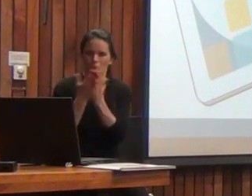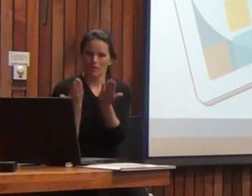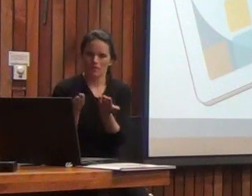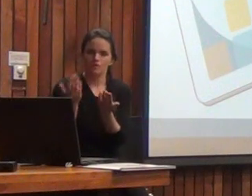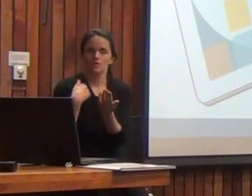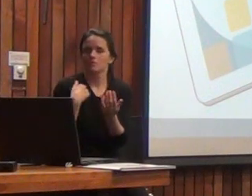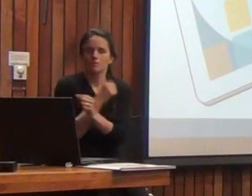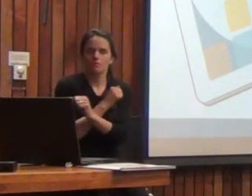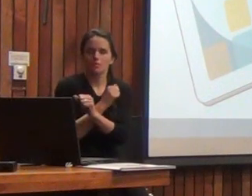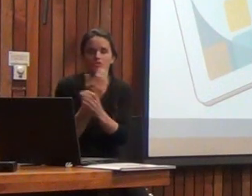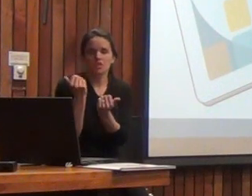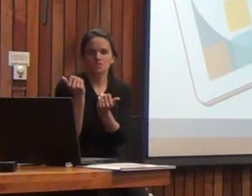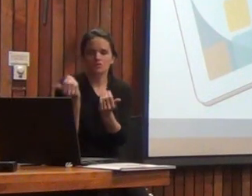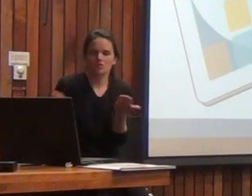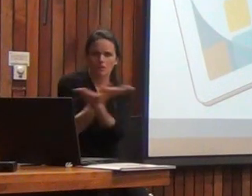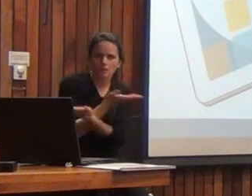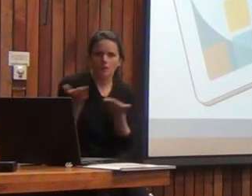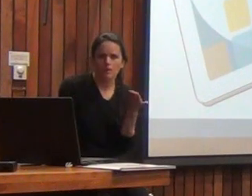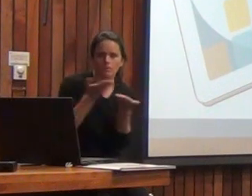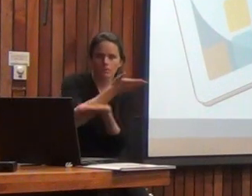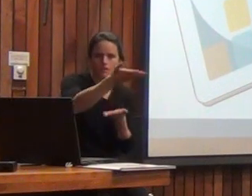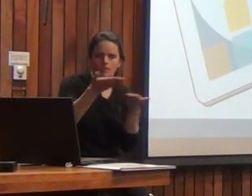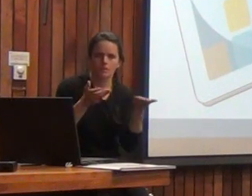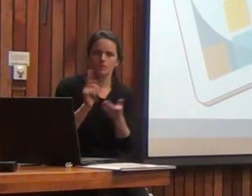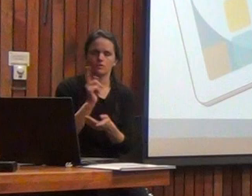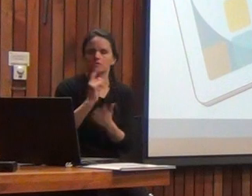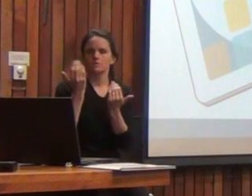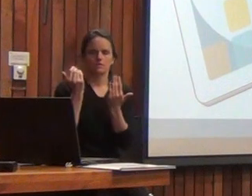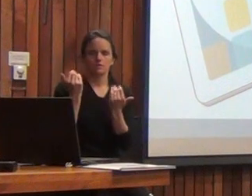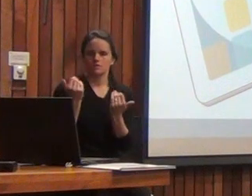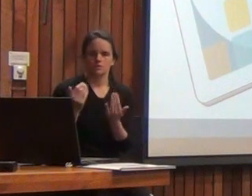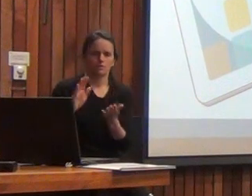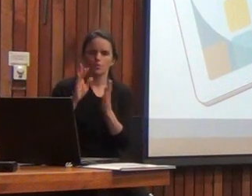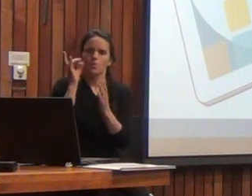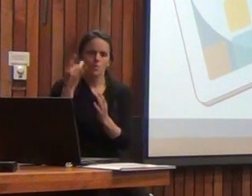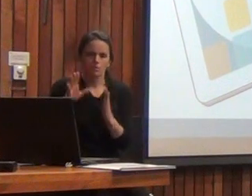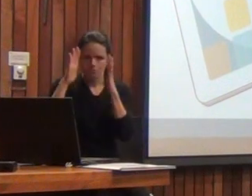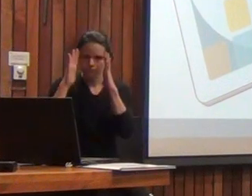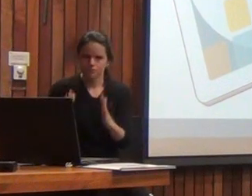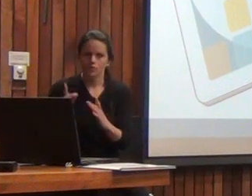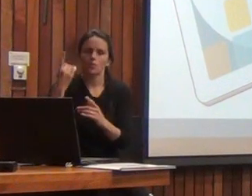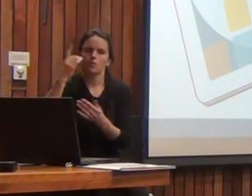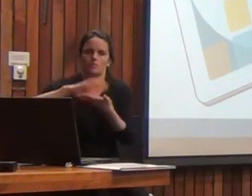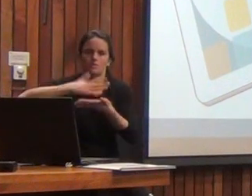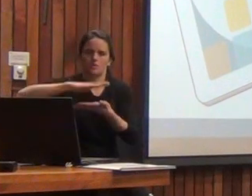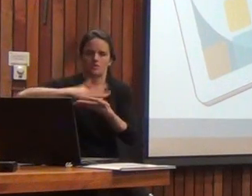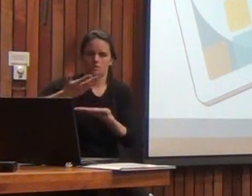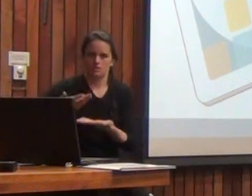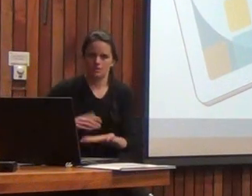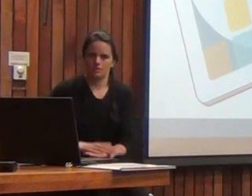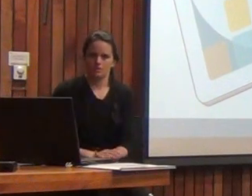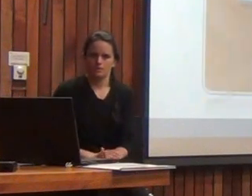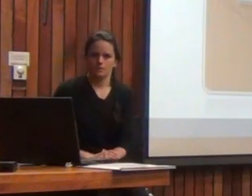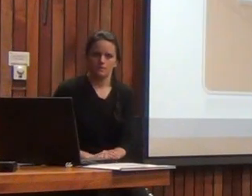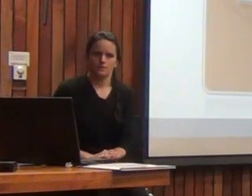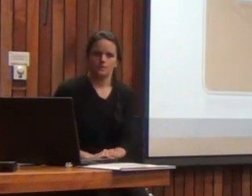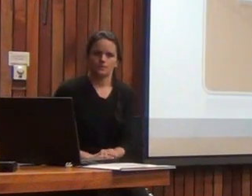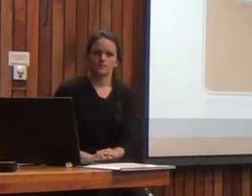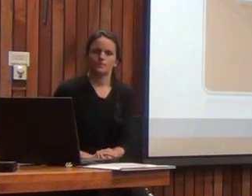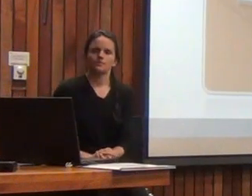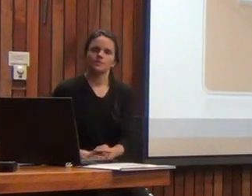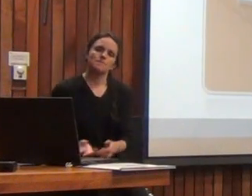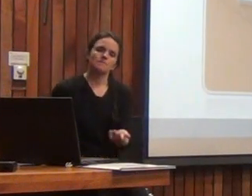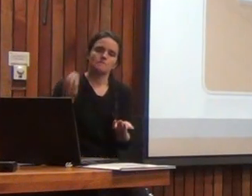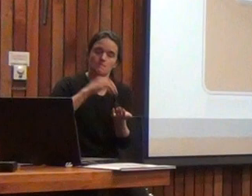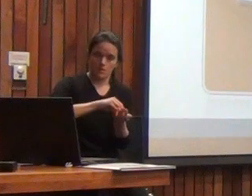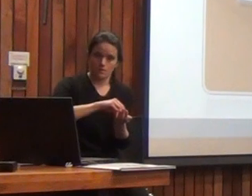constante cambio de material y habilita al examinador estar pendiente de lo que está sucediendo en ese momento y